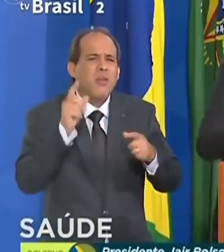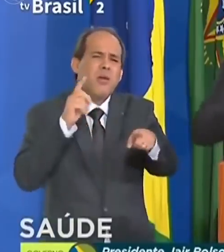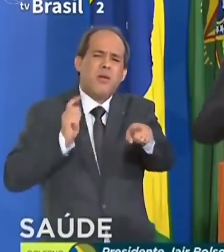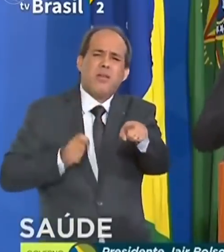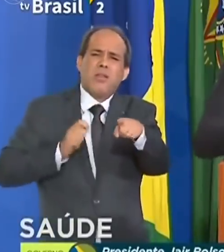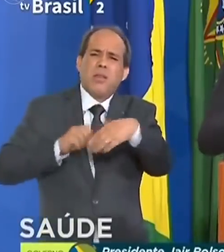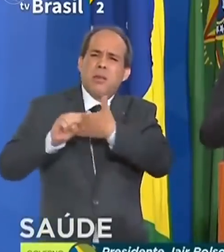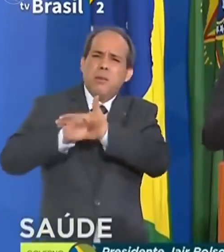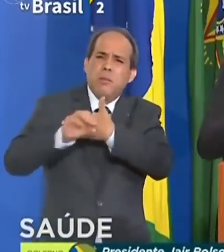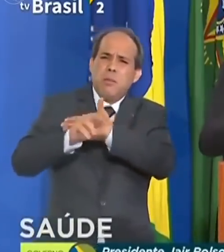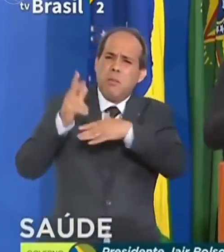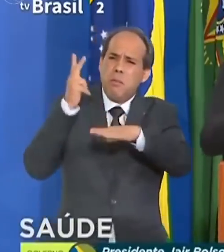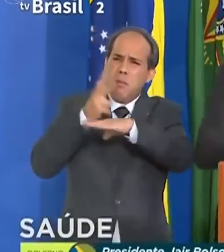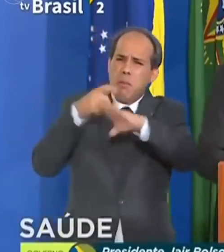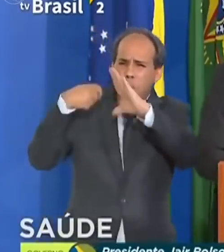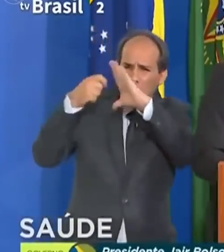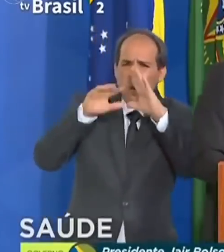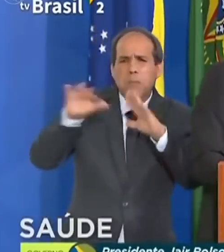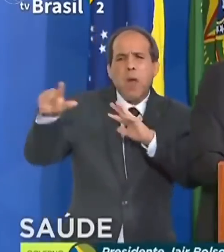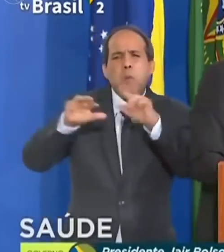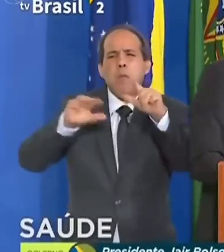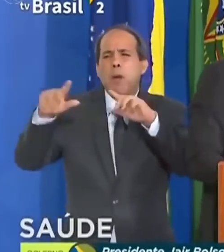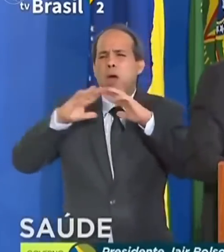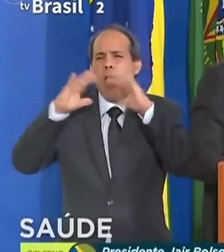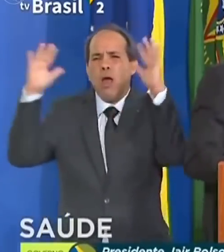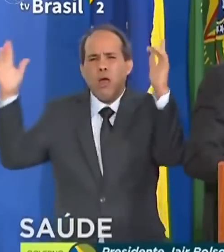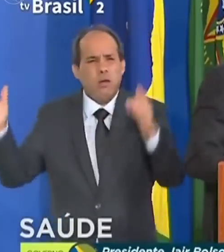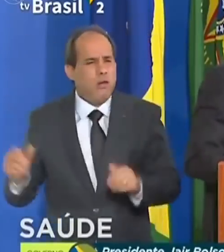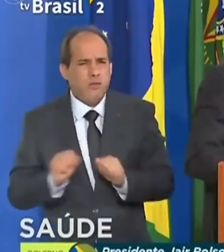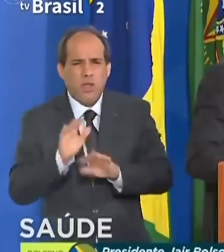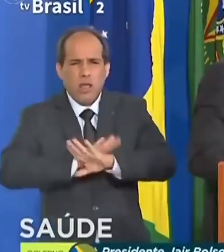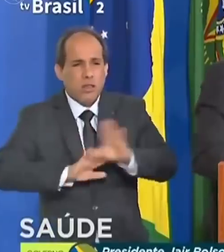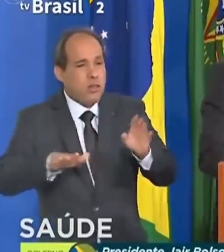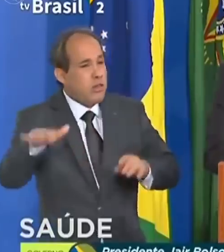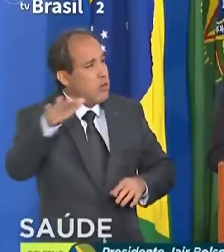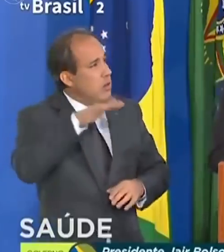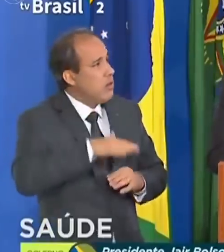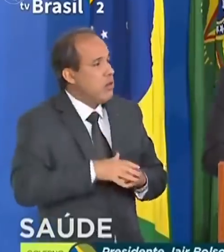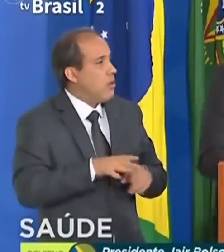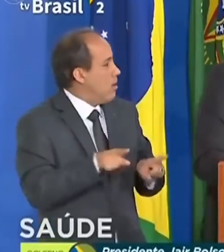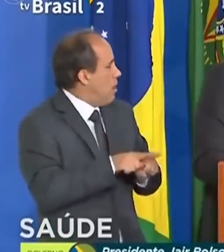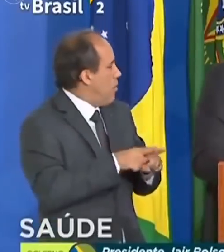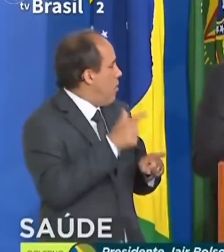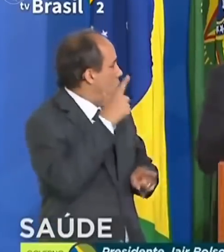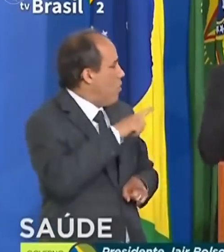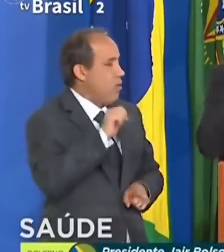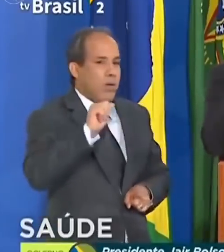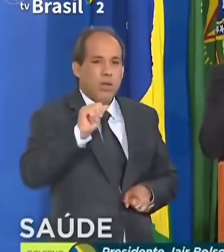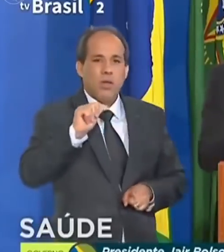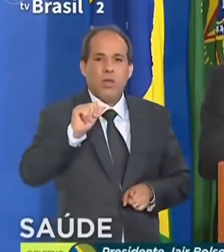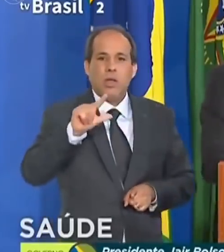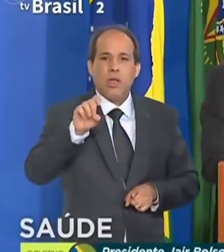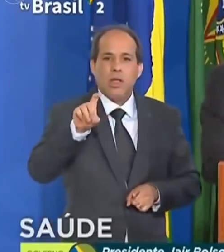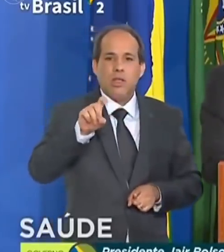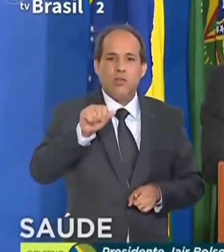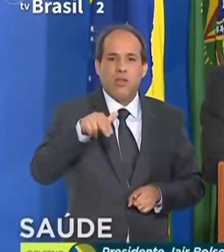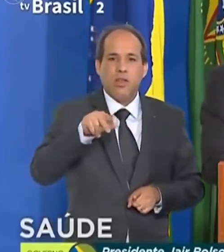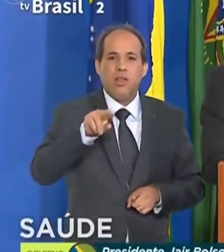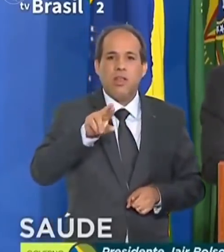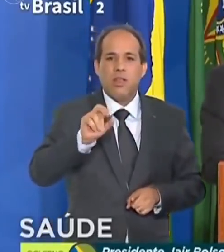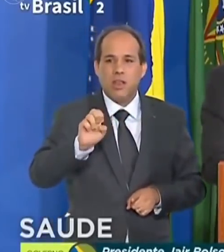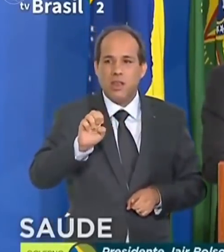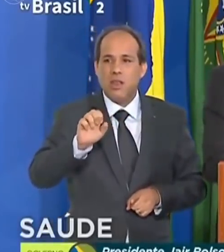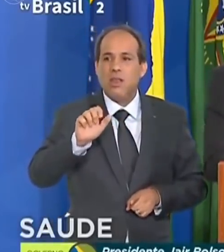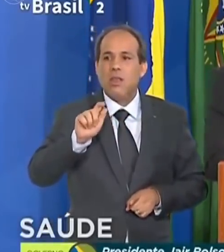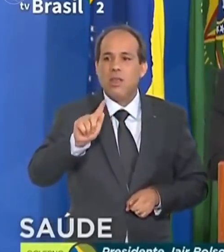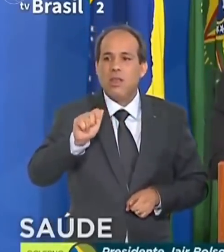maldade, usar caneta com maldade em grande parte, tem exceções, como aqui o Alexandre Garcia, a chance de sobreviver é bem